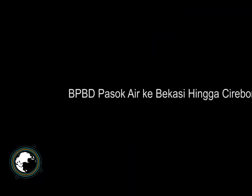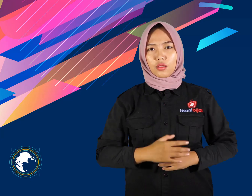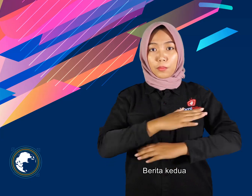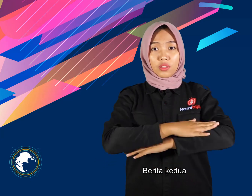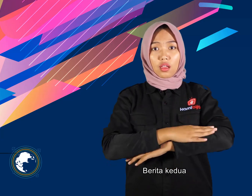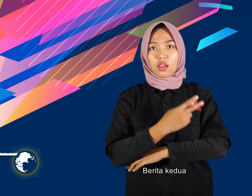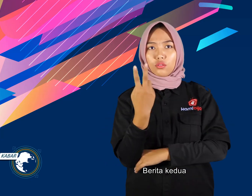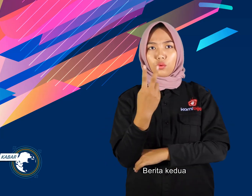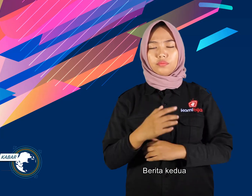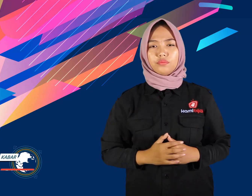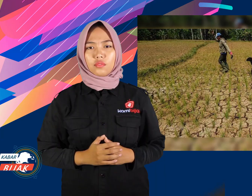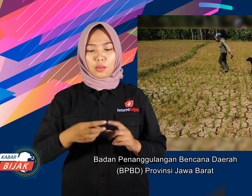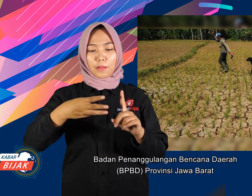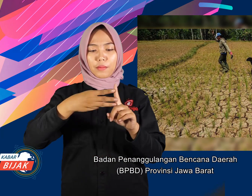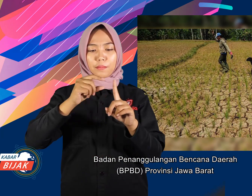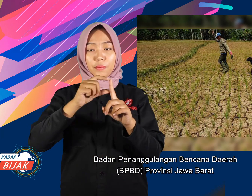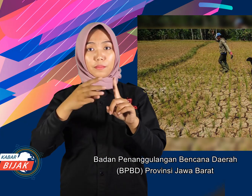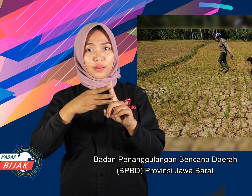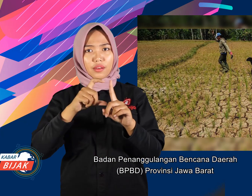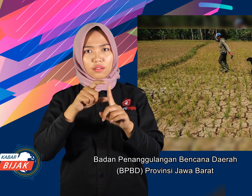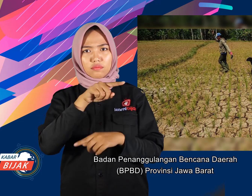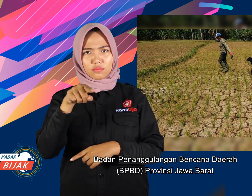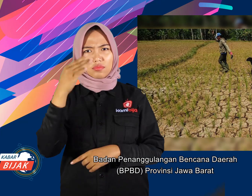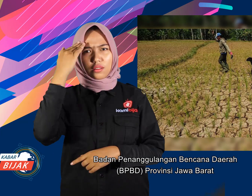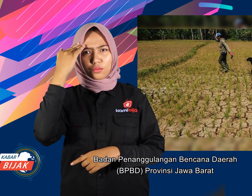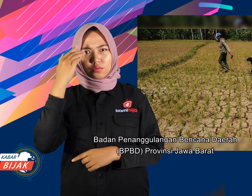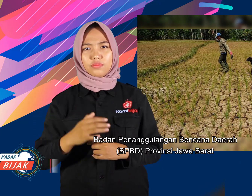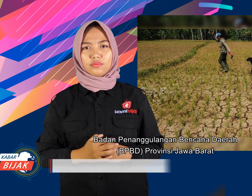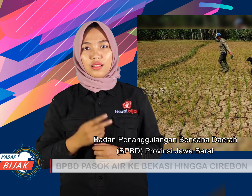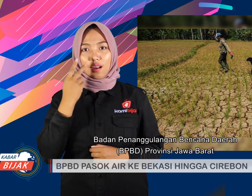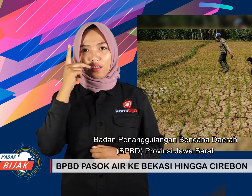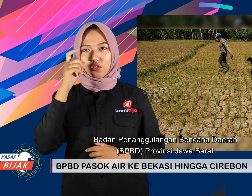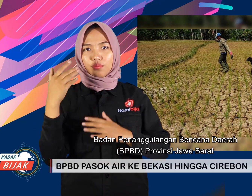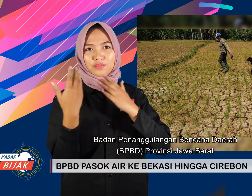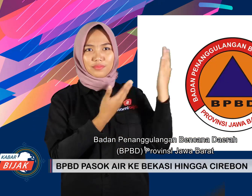Berita kedua Badan penanggulangan bencana daerah atau BPBD Provinsi Jawa Barat